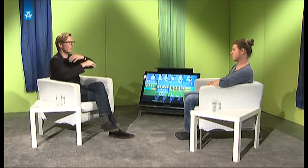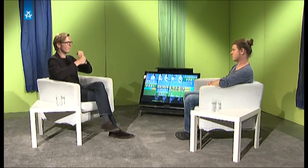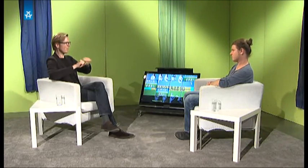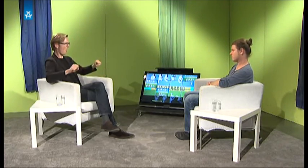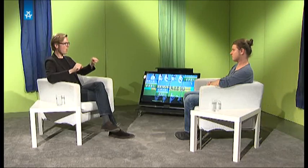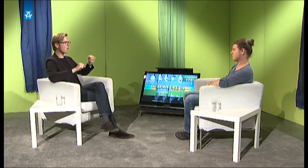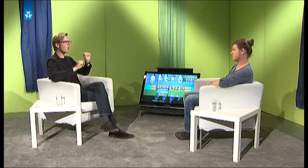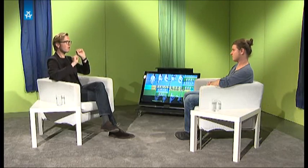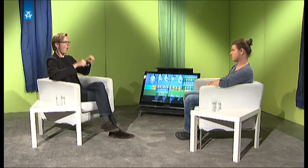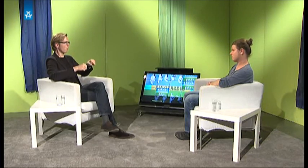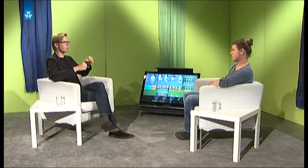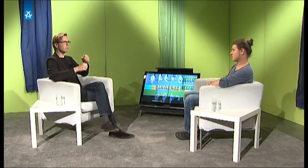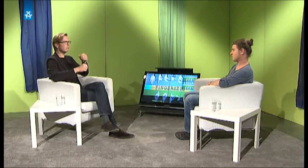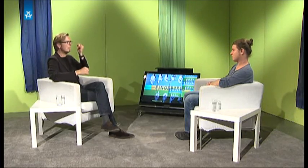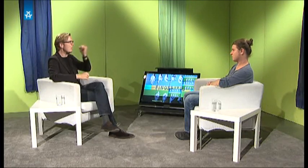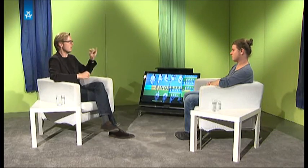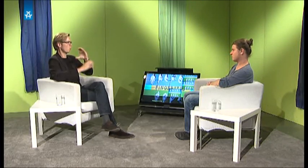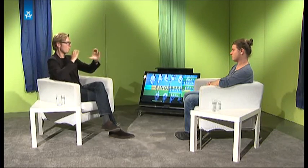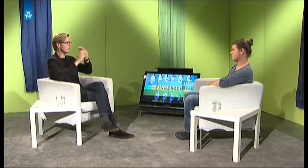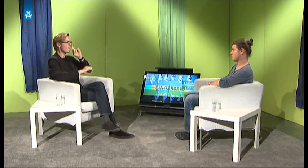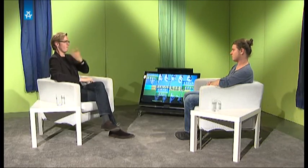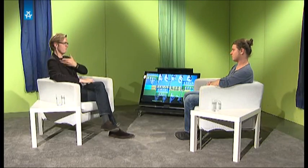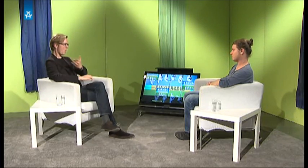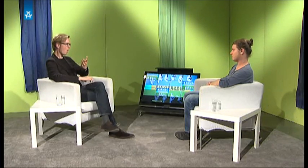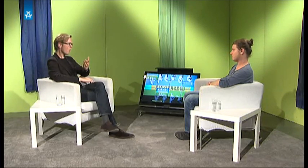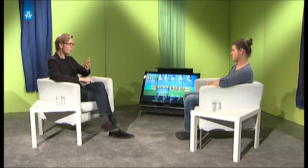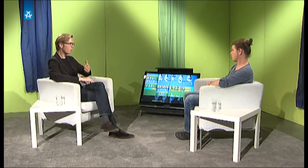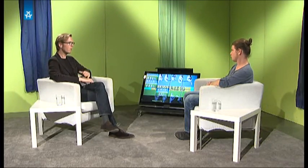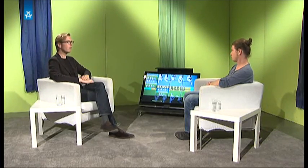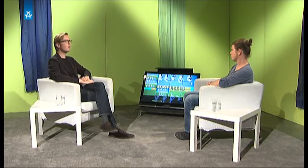ich sagen. Man konnte so ziemlich mit jedem kommunizieren, wenn man nur wollte.